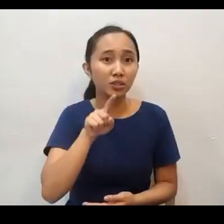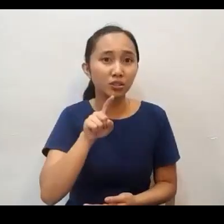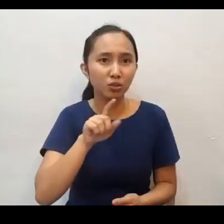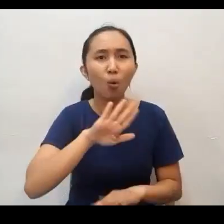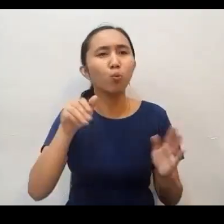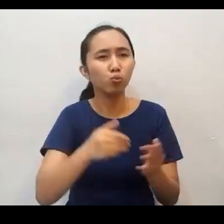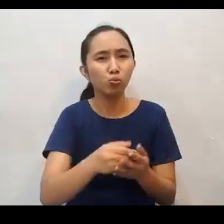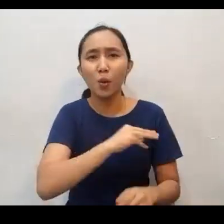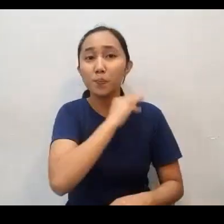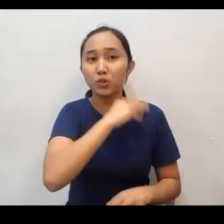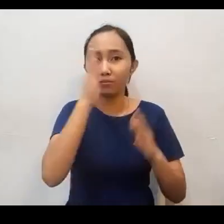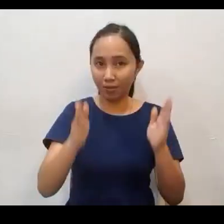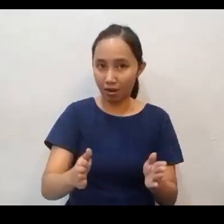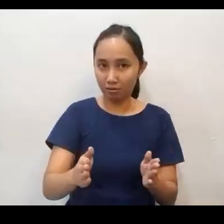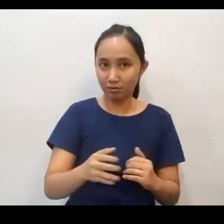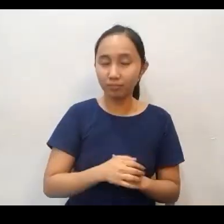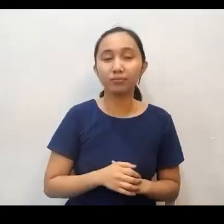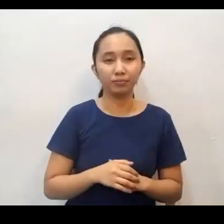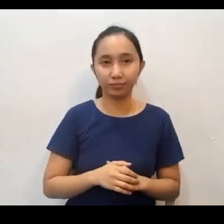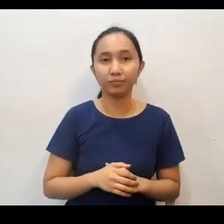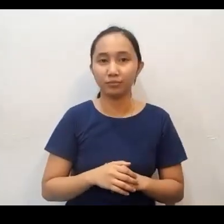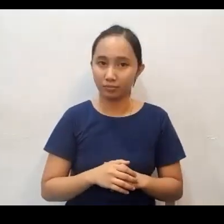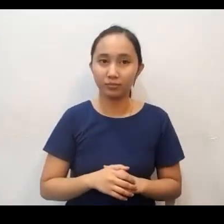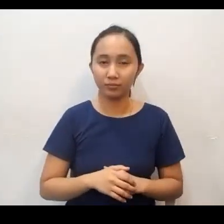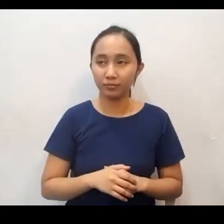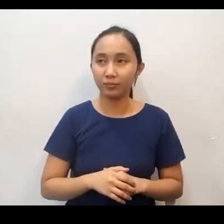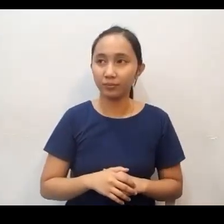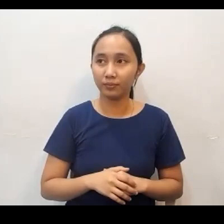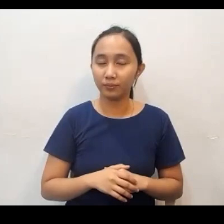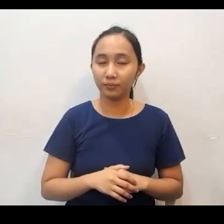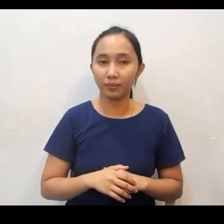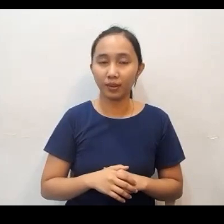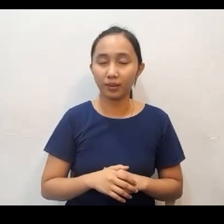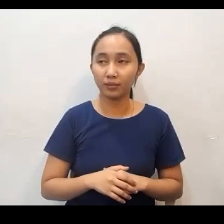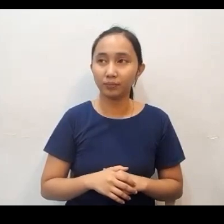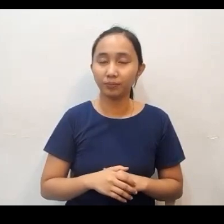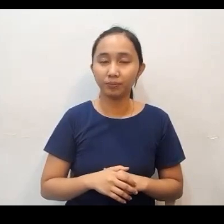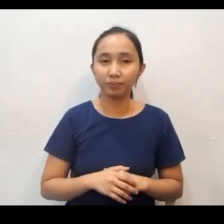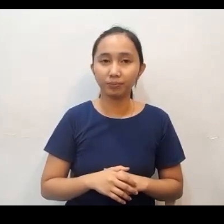lahat po ng mga kapatidang high school at lahat po ng mga nasa college ay misyonaryo po sa inyong paaralan.